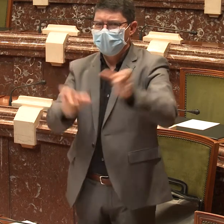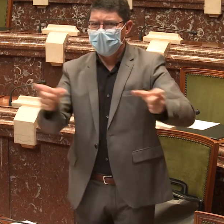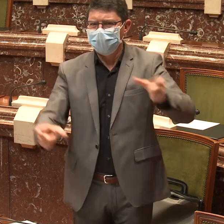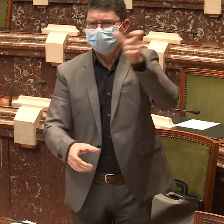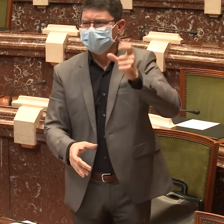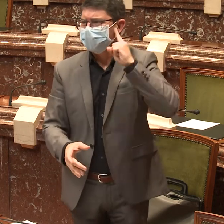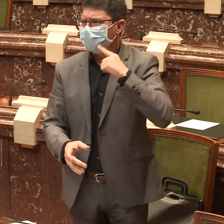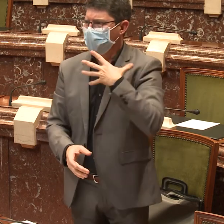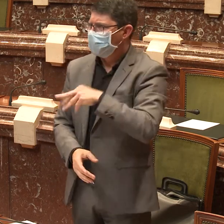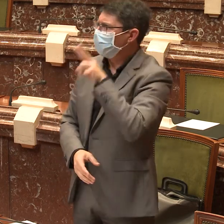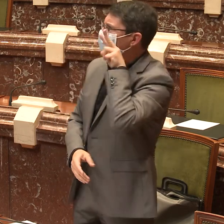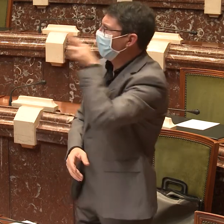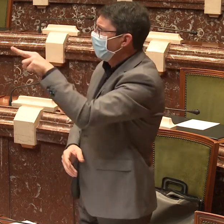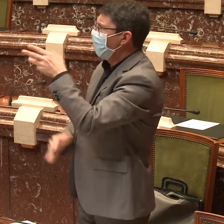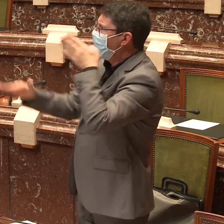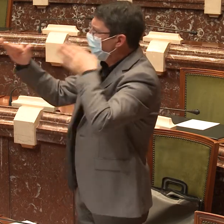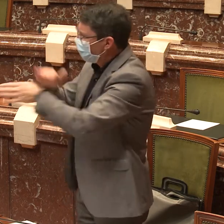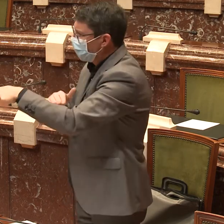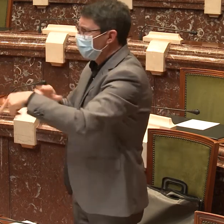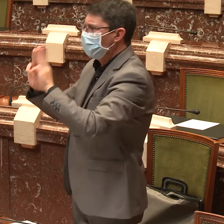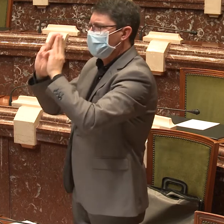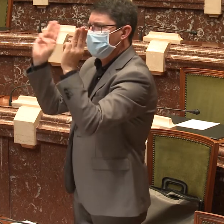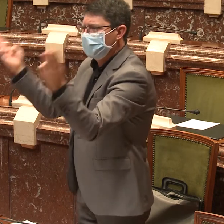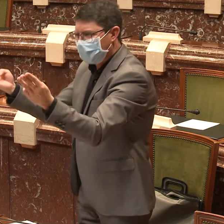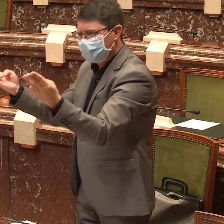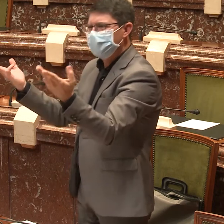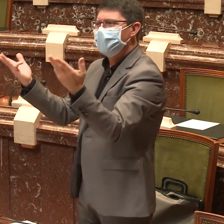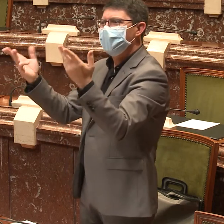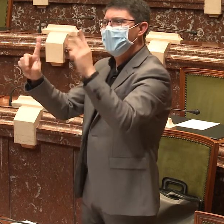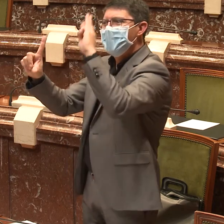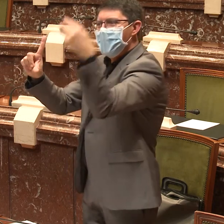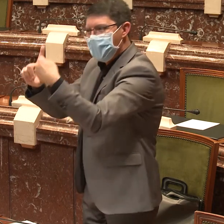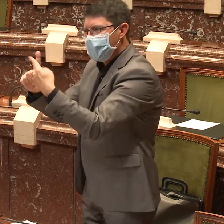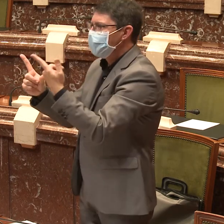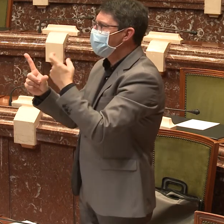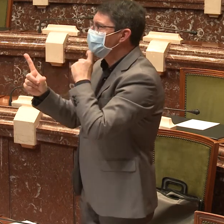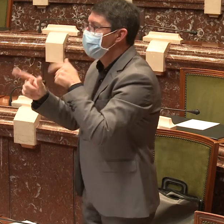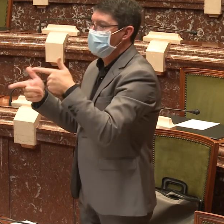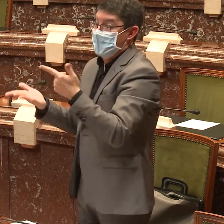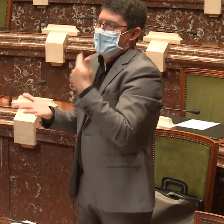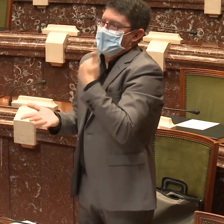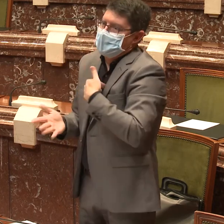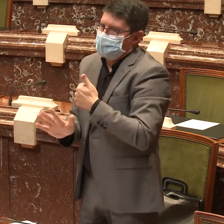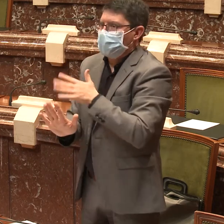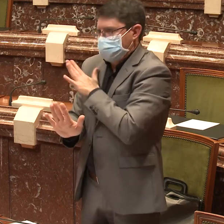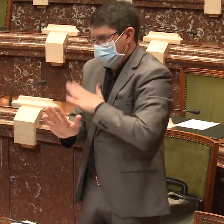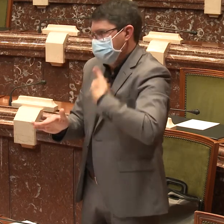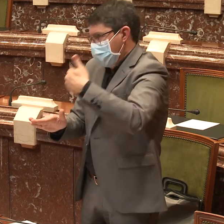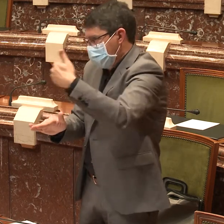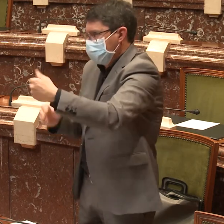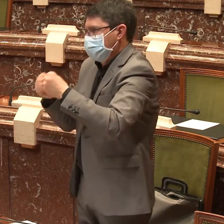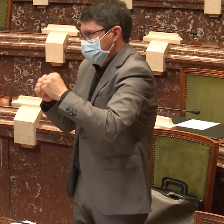Por ejemplo, que en la web se pueda ver, que pueda ser visual y que se pueda acceder plenamente de manera